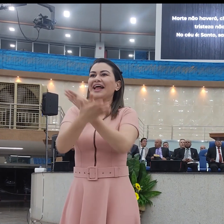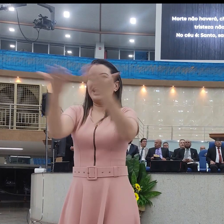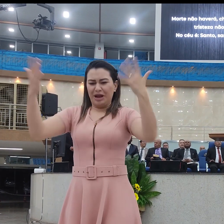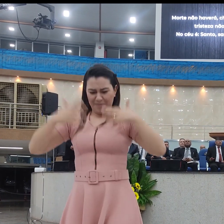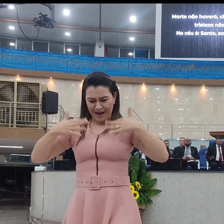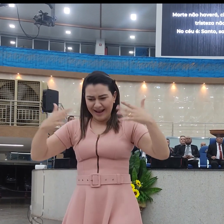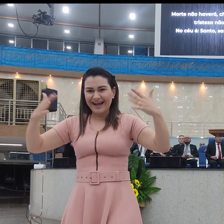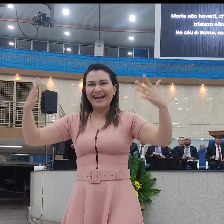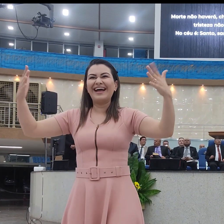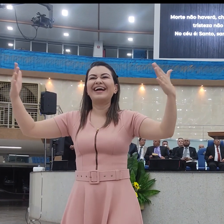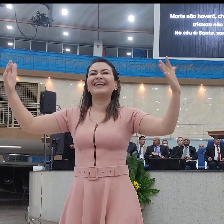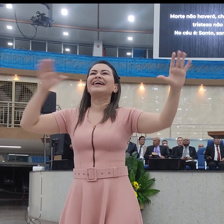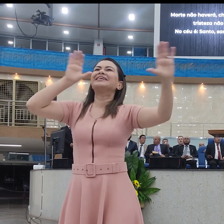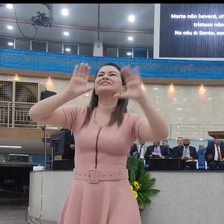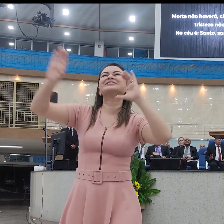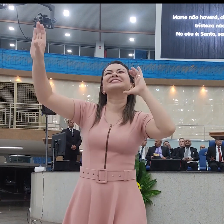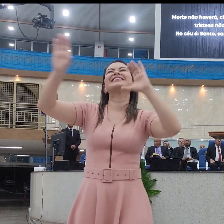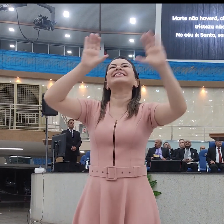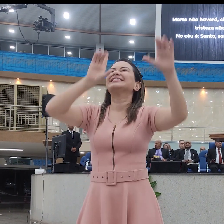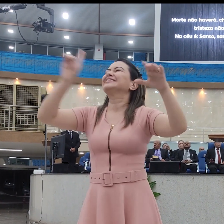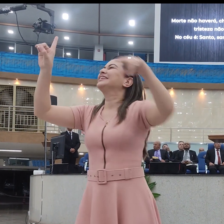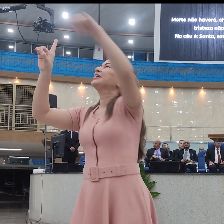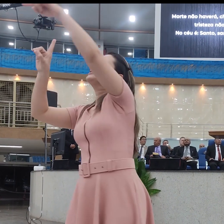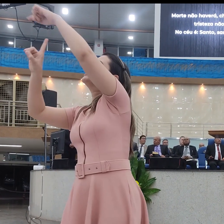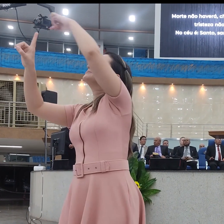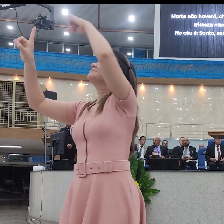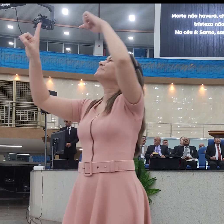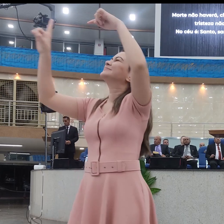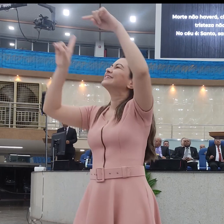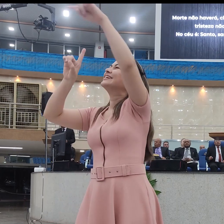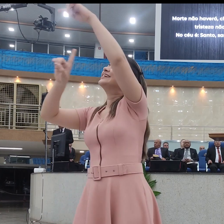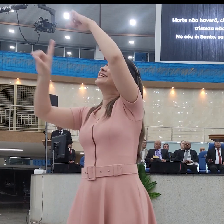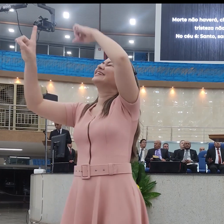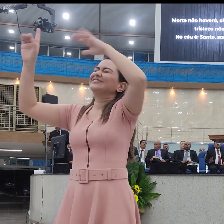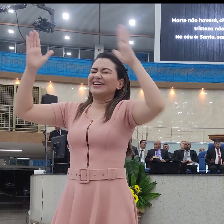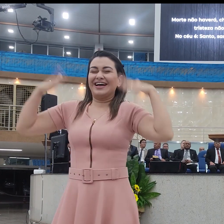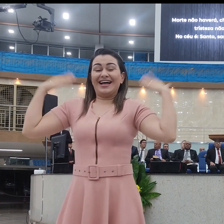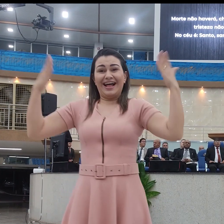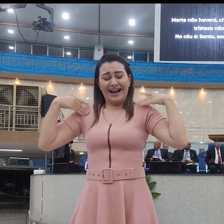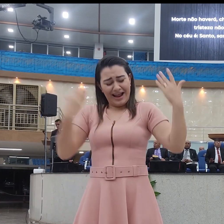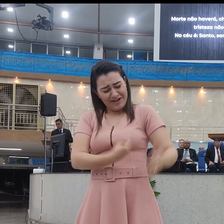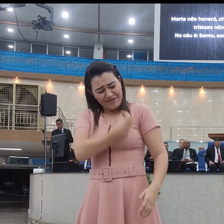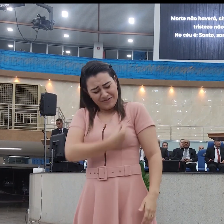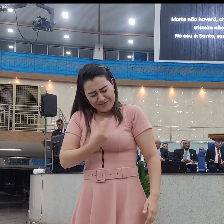Me leva pra Jerusalém Me leva pra Jerusalém